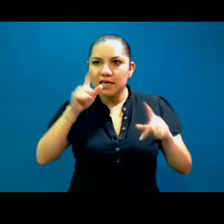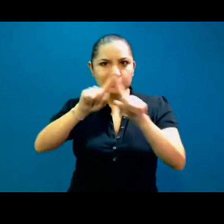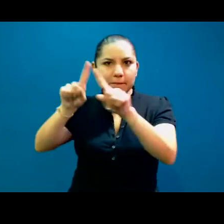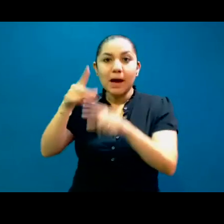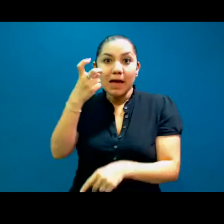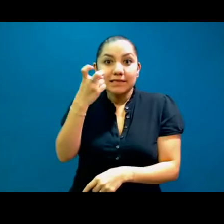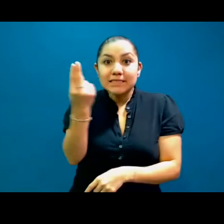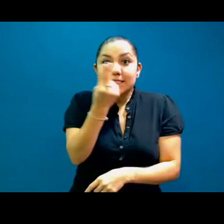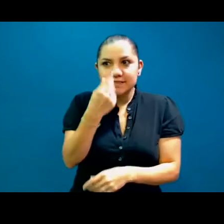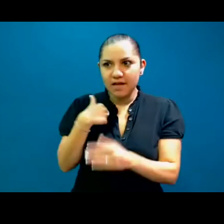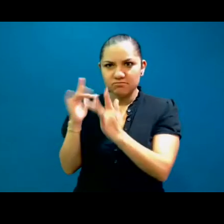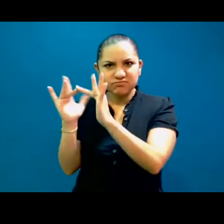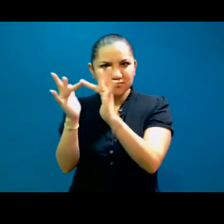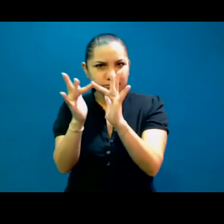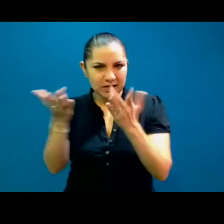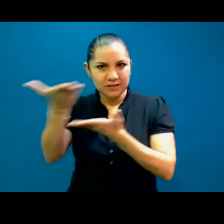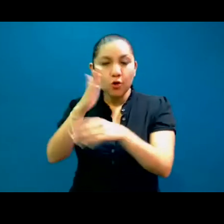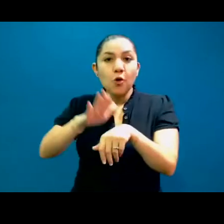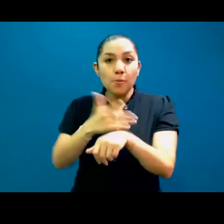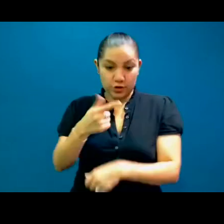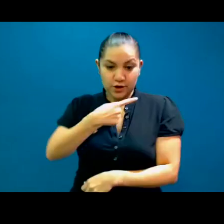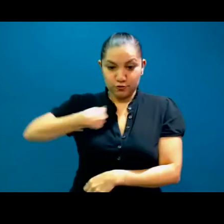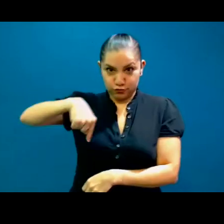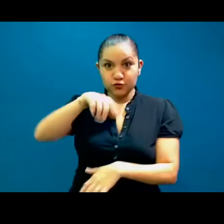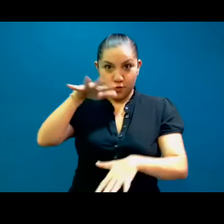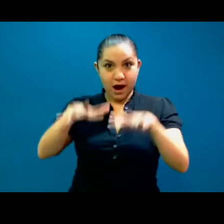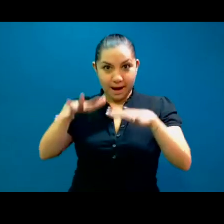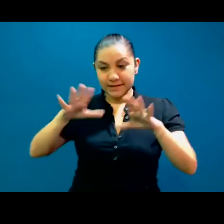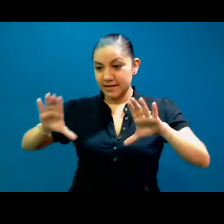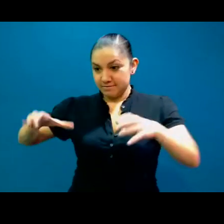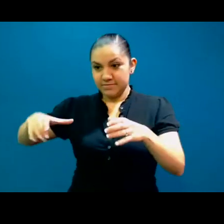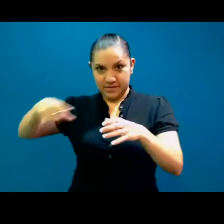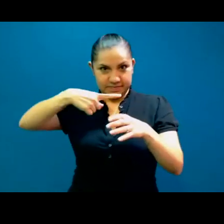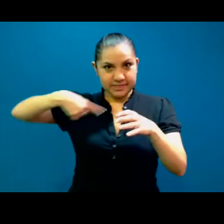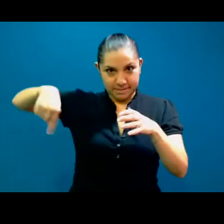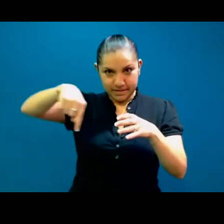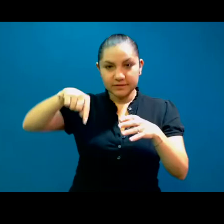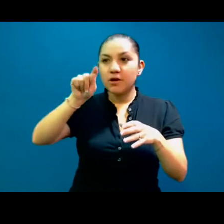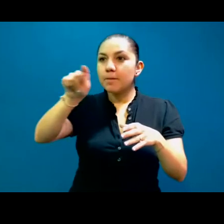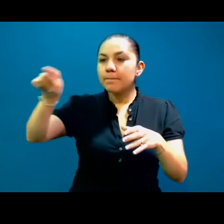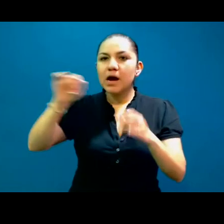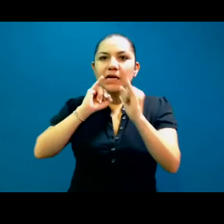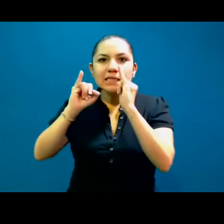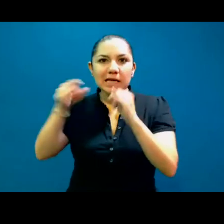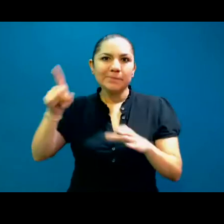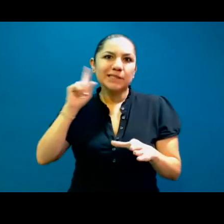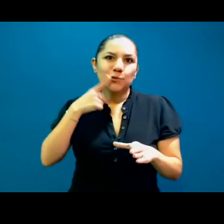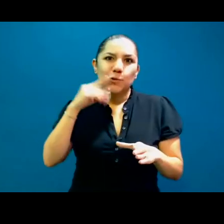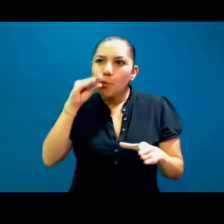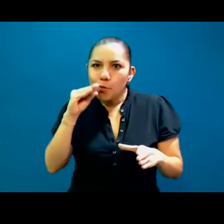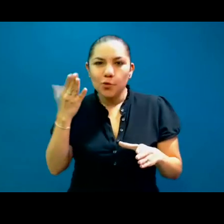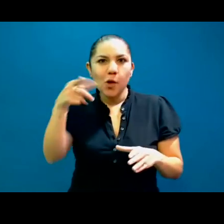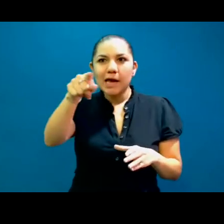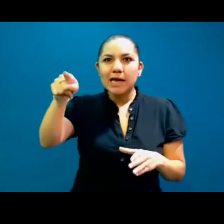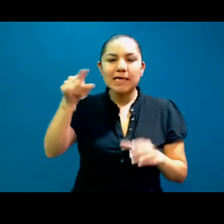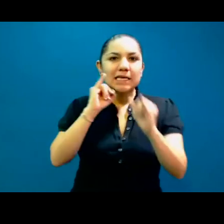sesiones en las cuales también tenemos departamentos para estudiantes sordomudos, o estudiantes que no pueden hablar, entonces ahí necesitamos darles el apoyo.